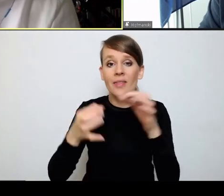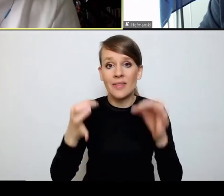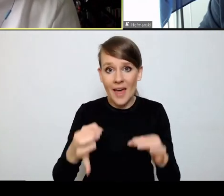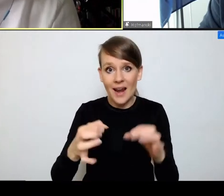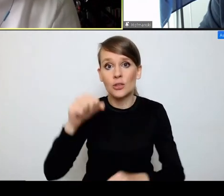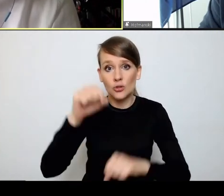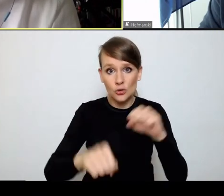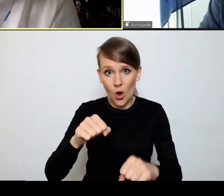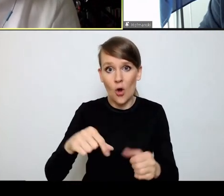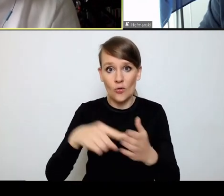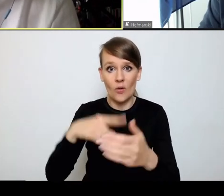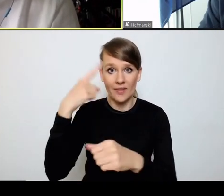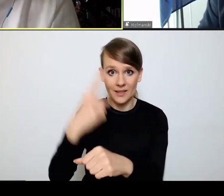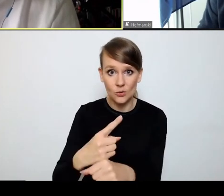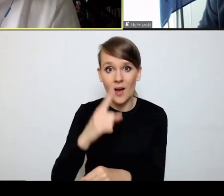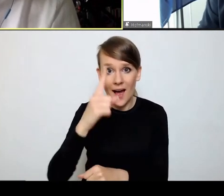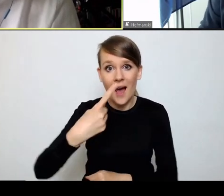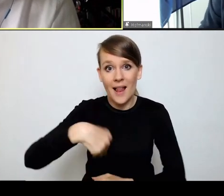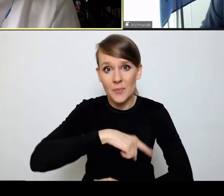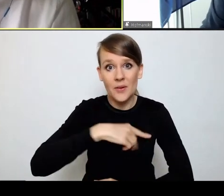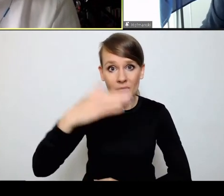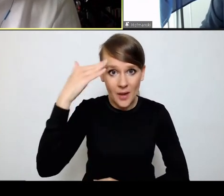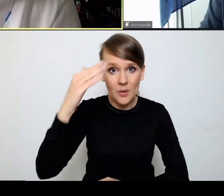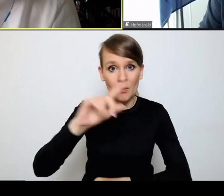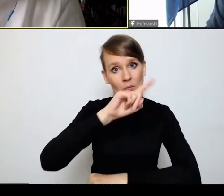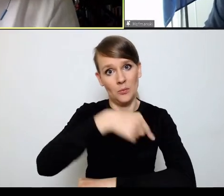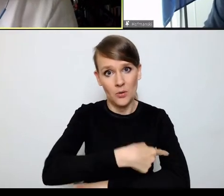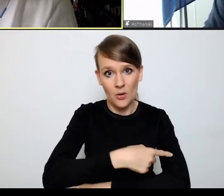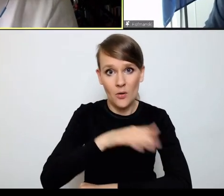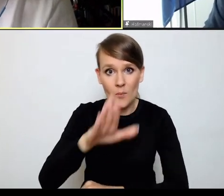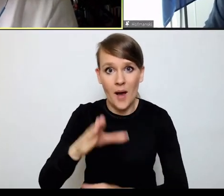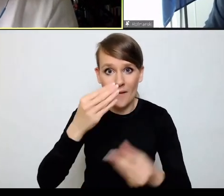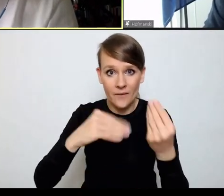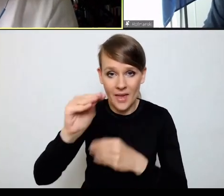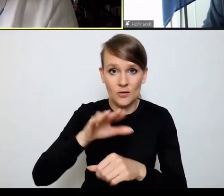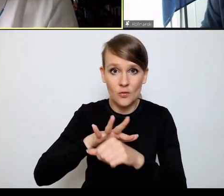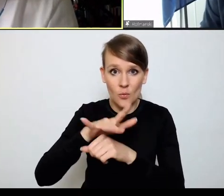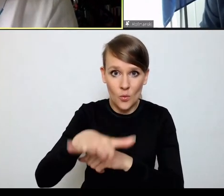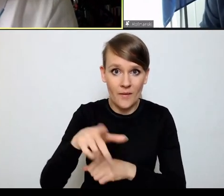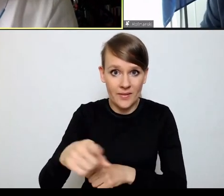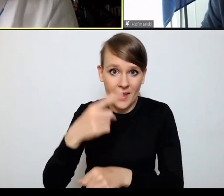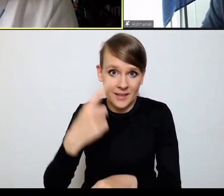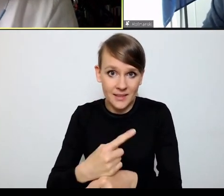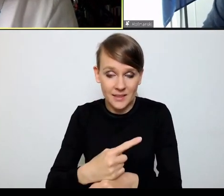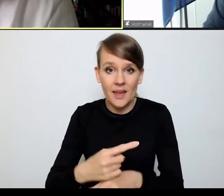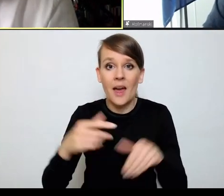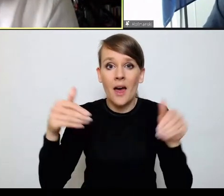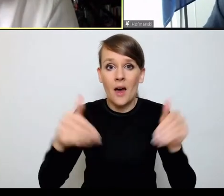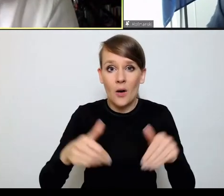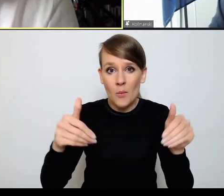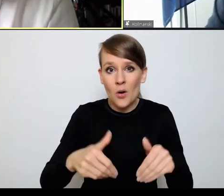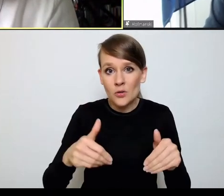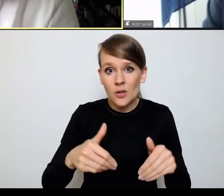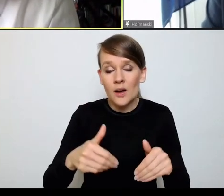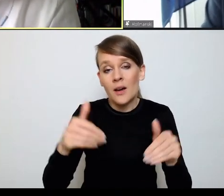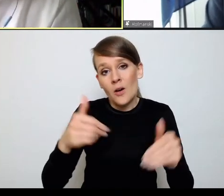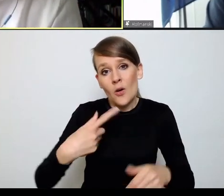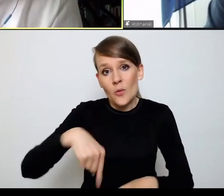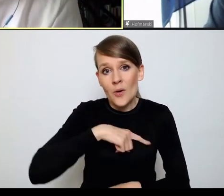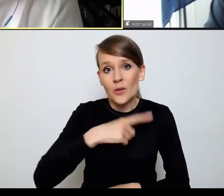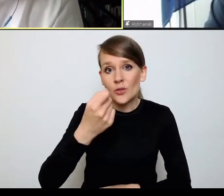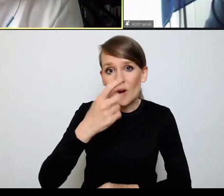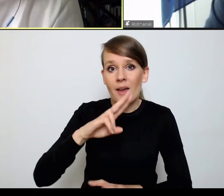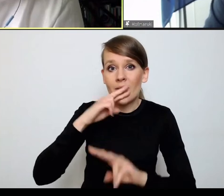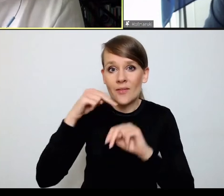aczkolwiek wiemy i zauważamy, że prokurator ma coraz większy wpływ na te decyzje, także być może trochę wracamy do